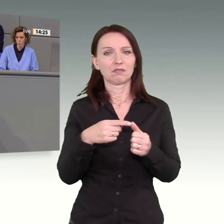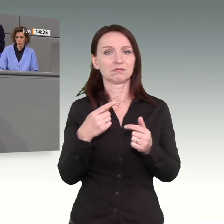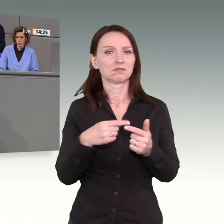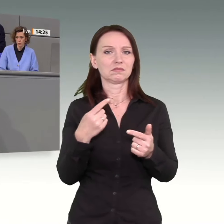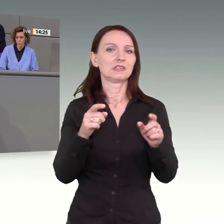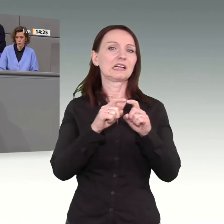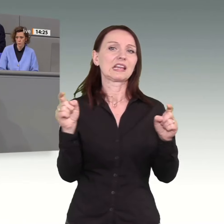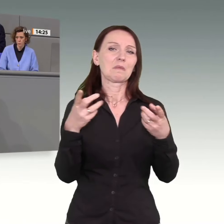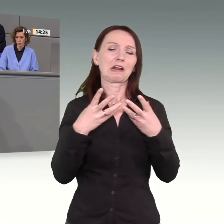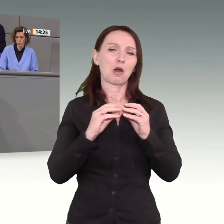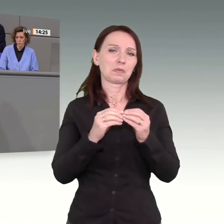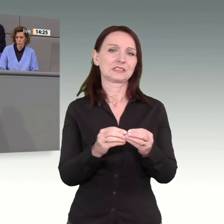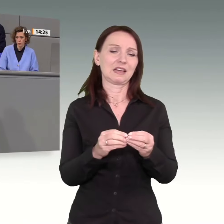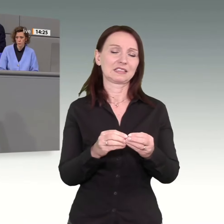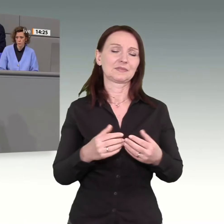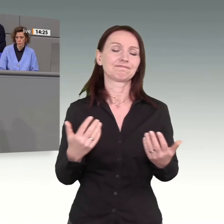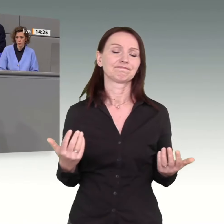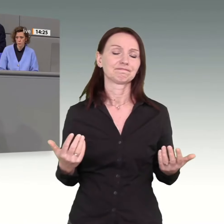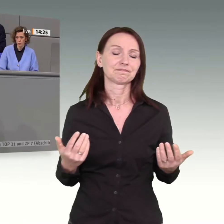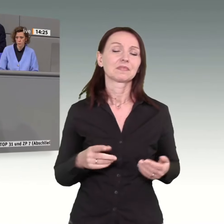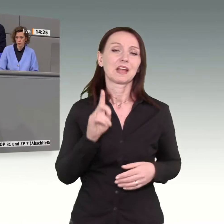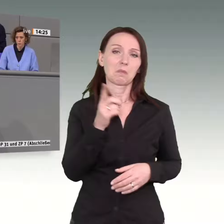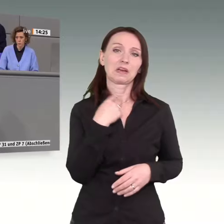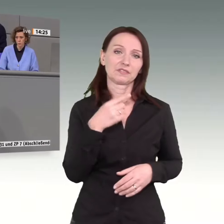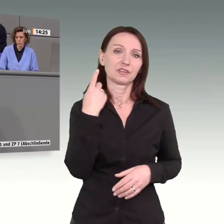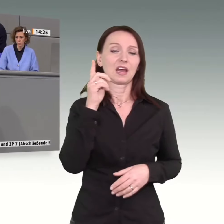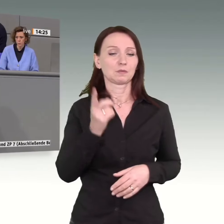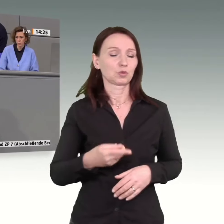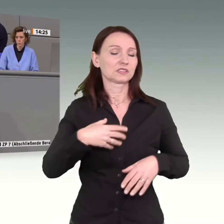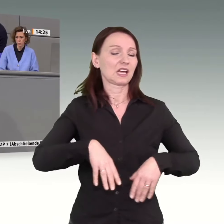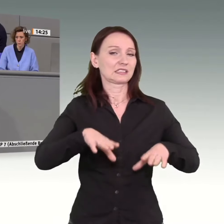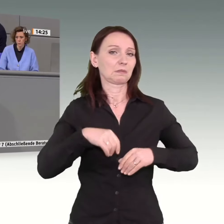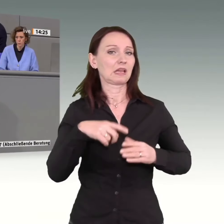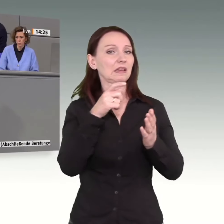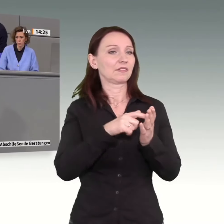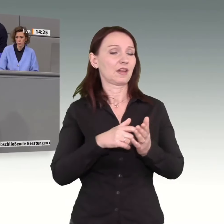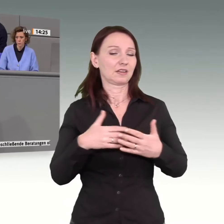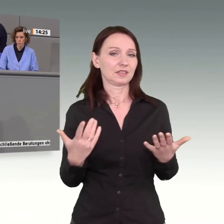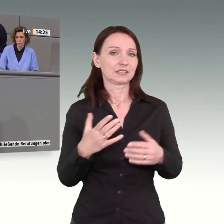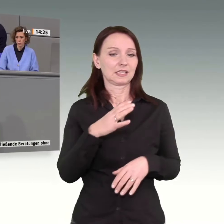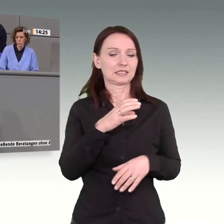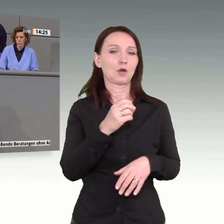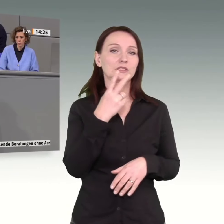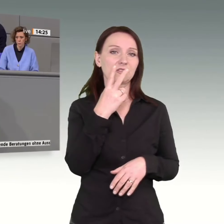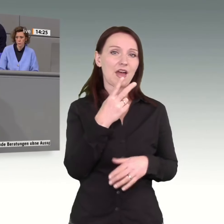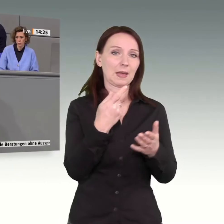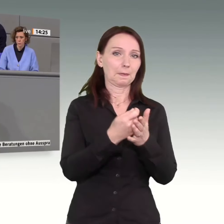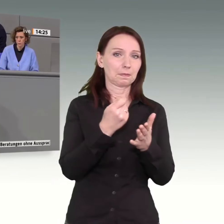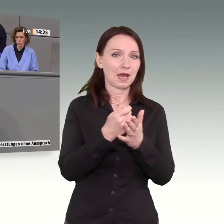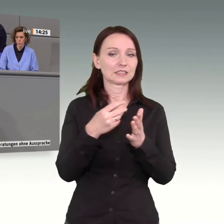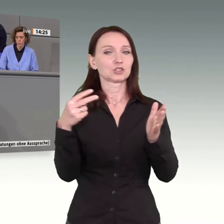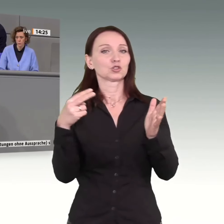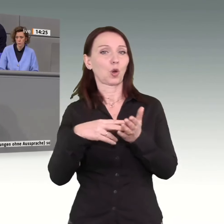komplexe Themen, aber am Ende müssen wir den Fakt akzeptieren, CO2-Preis-Stromsteuer, das